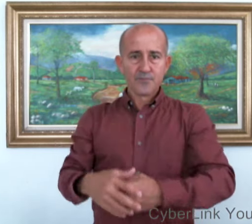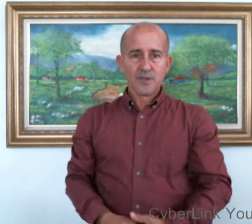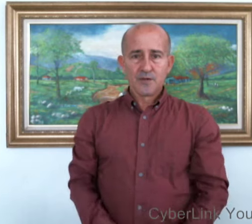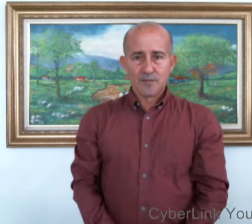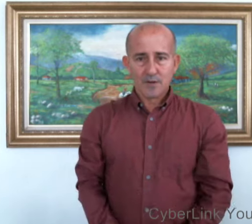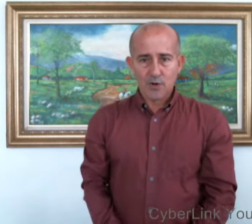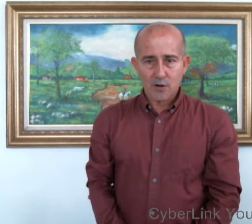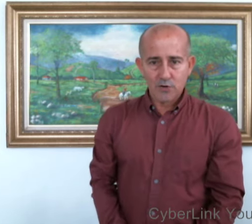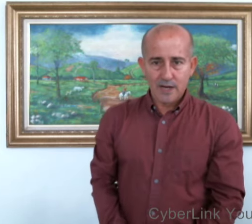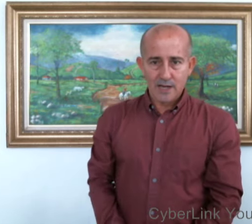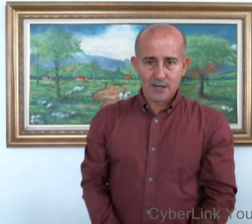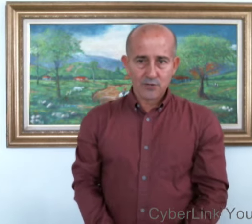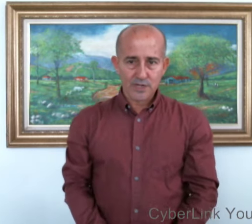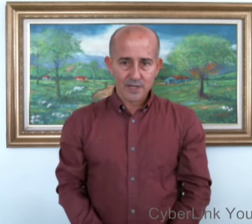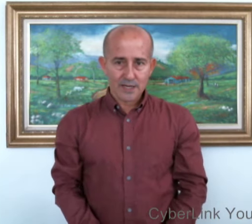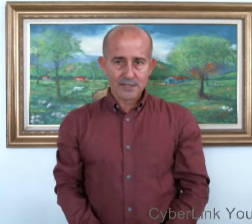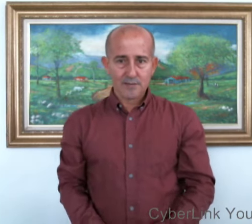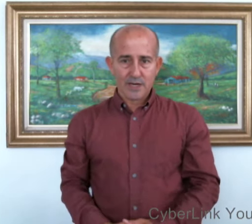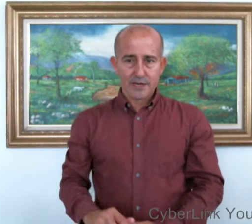Vamos ahora a los días de la semana.